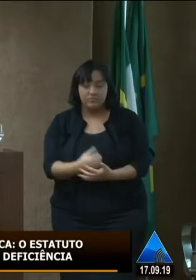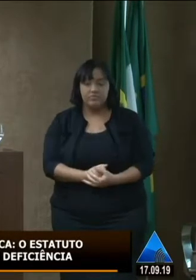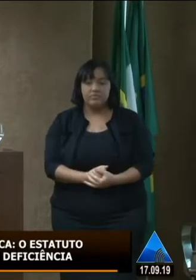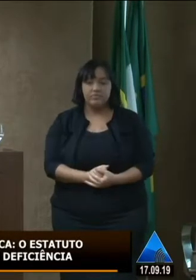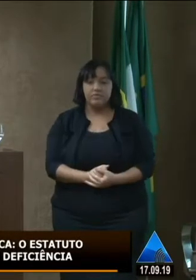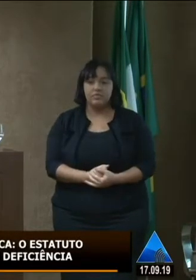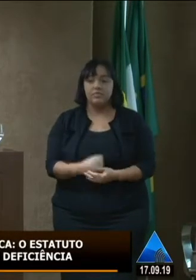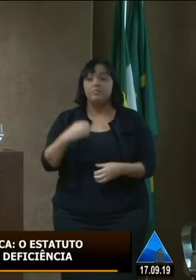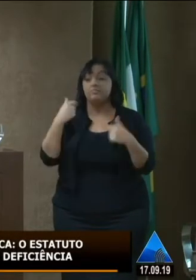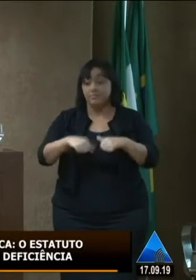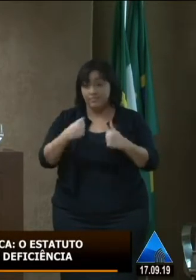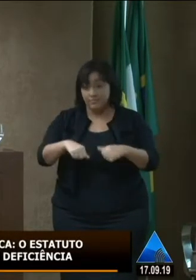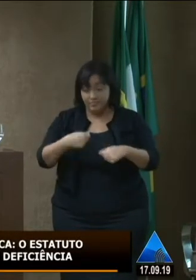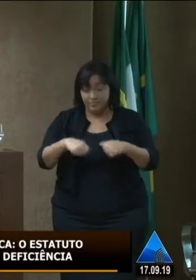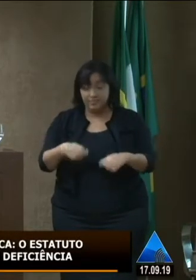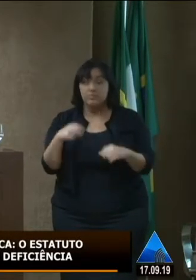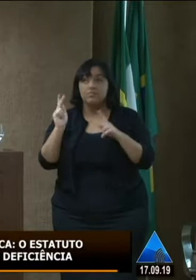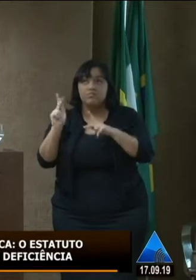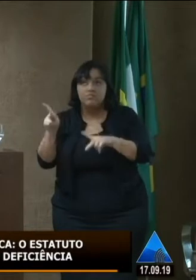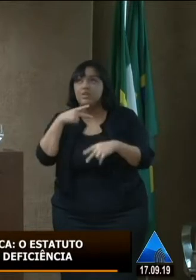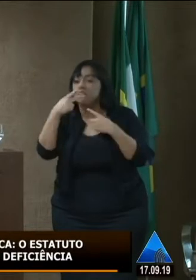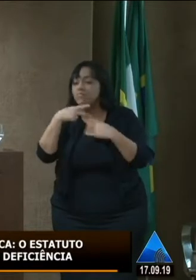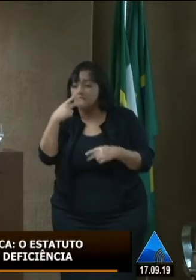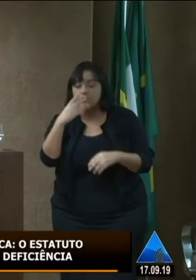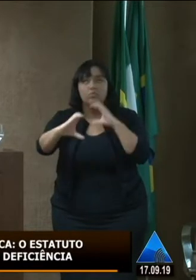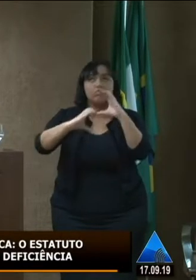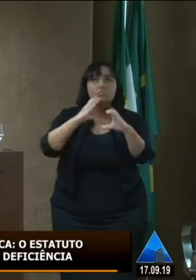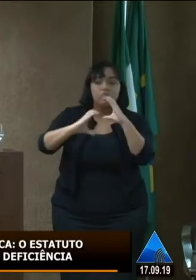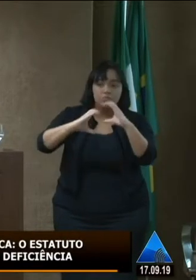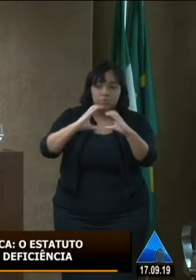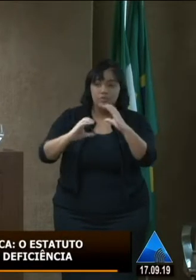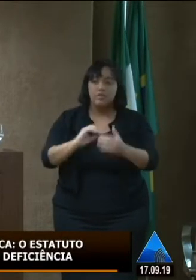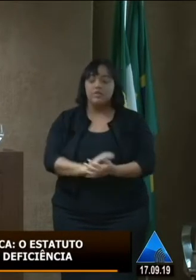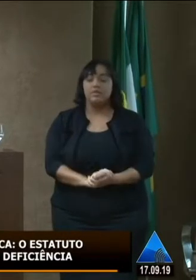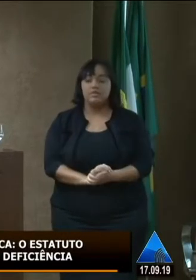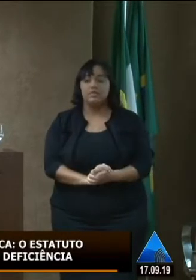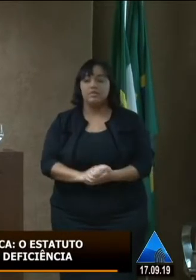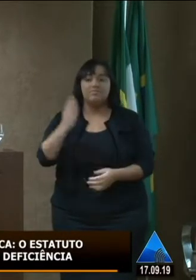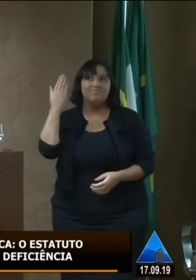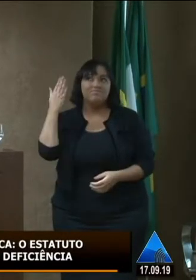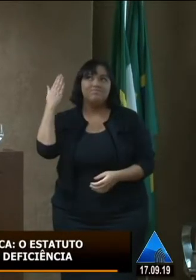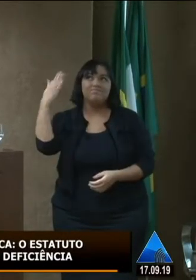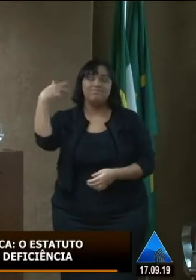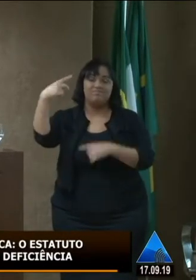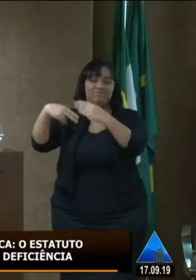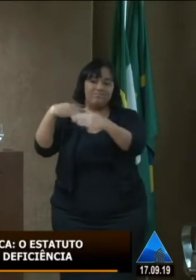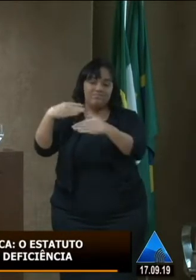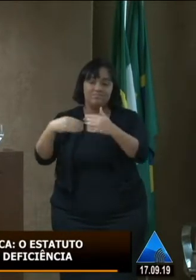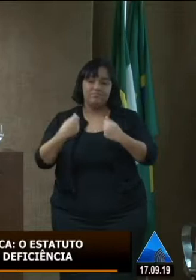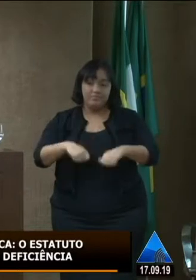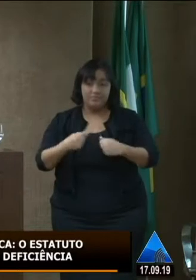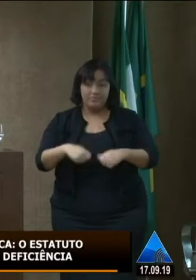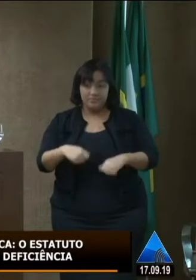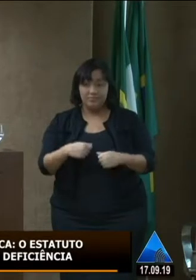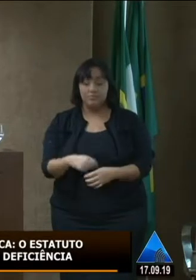diálogo nesse movimento que décadas tem provocado que precisamos